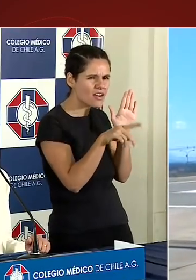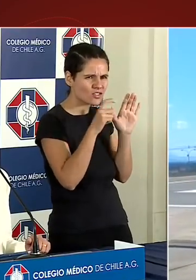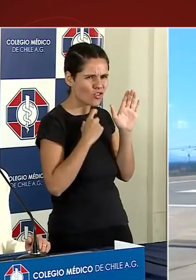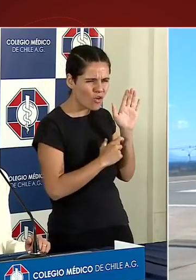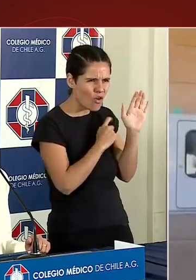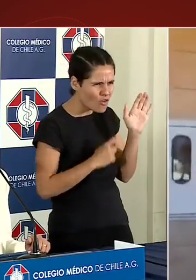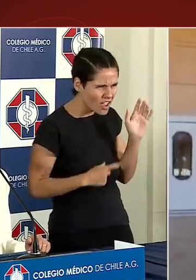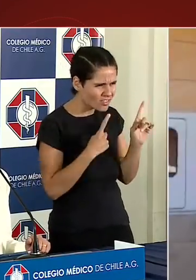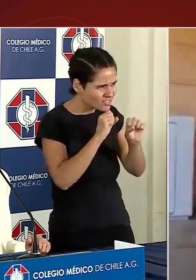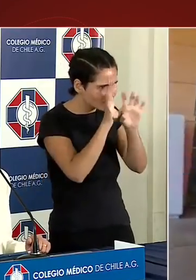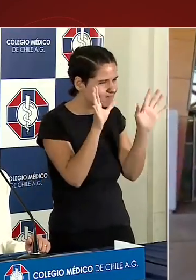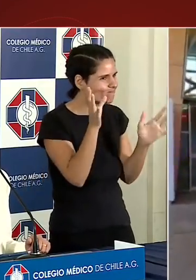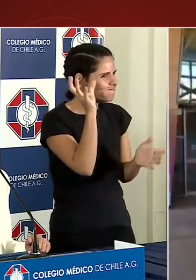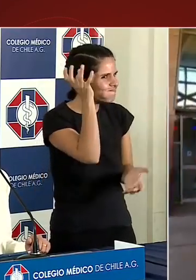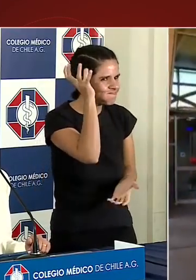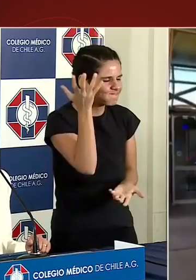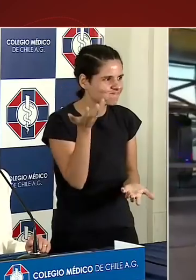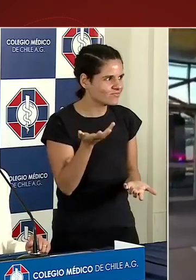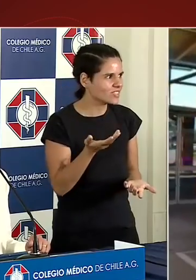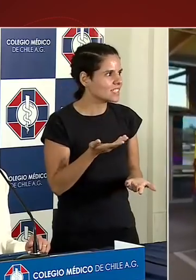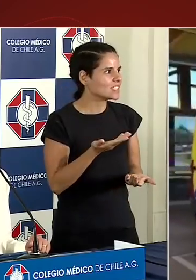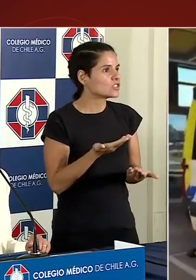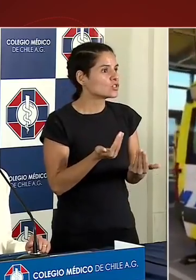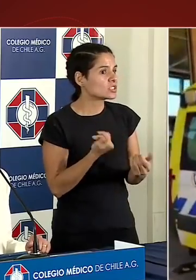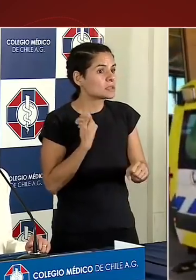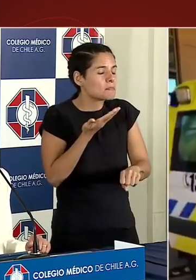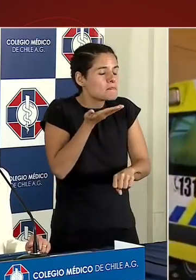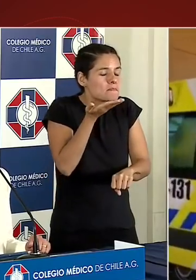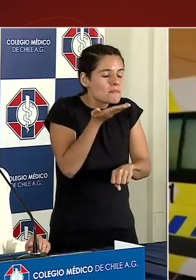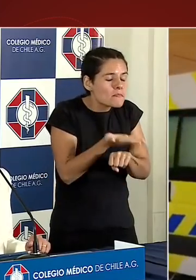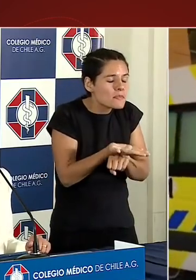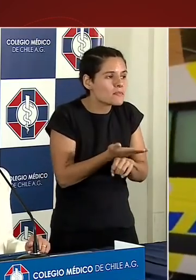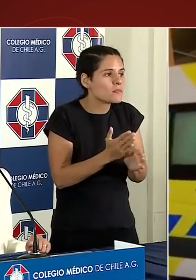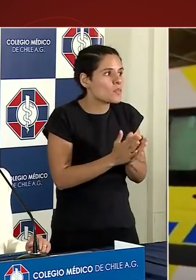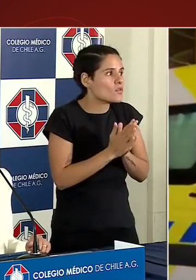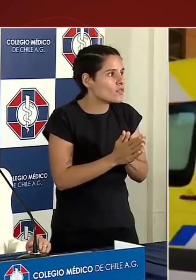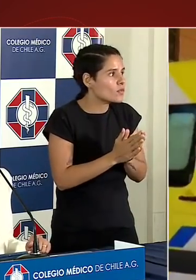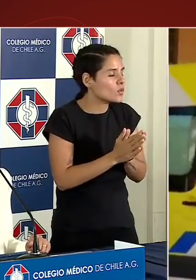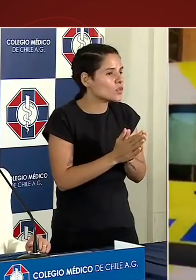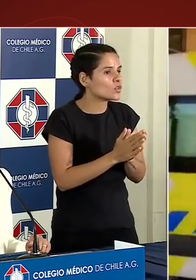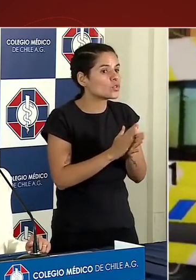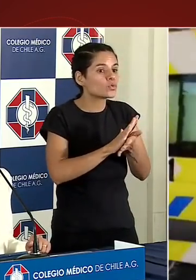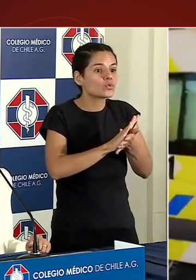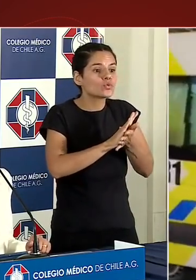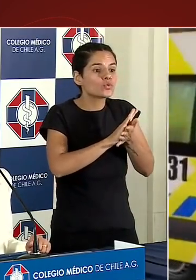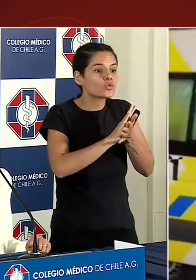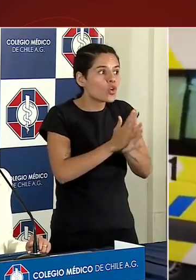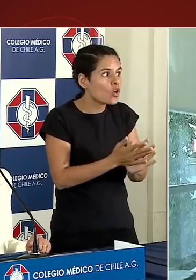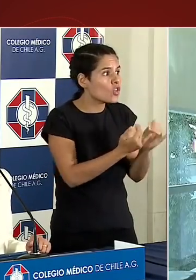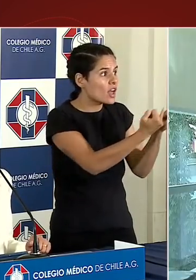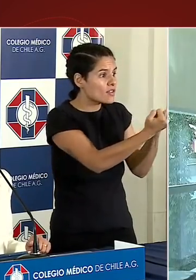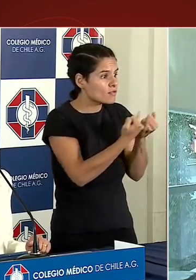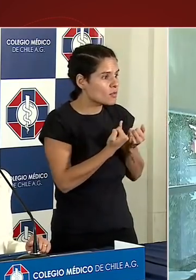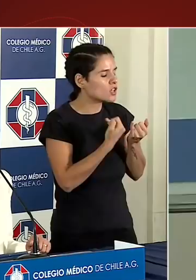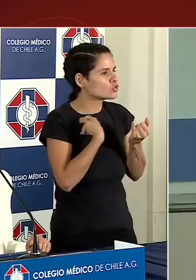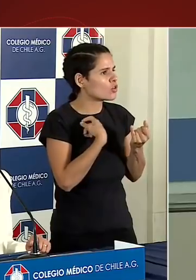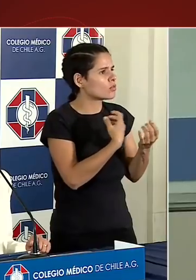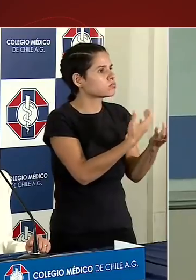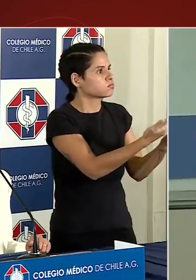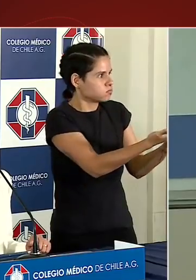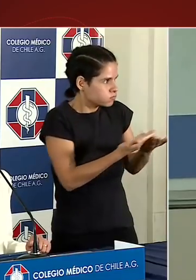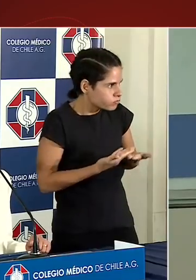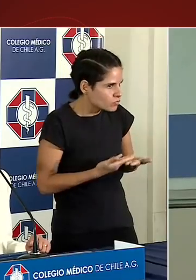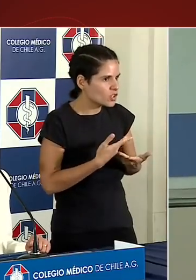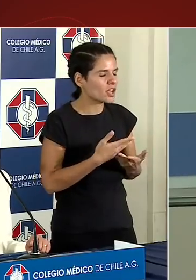solicitamos, más que eso exigimos, conocer efectivamente, sobre todo considerando que